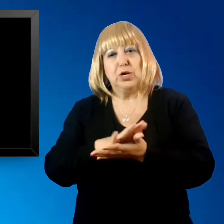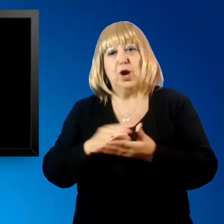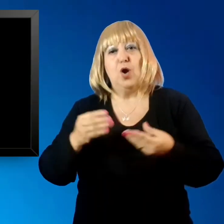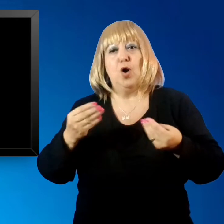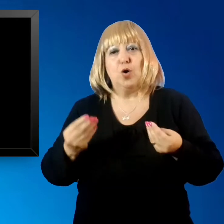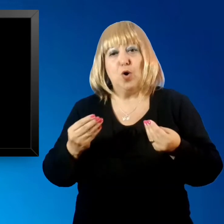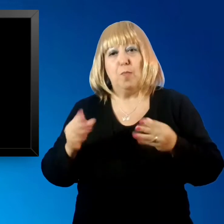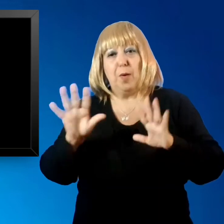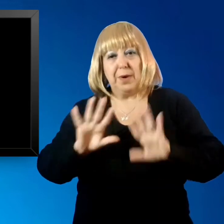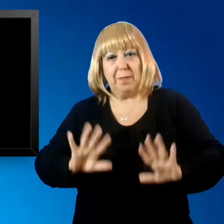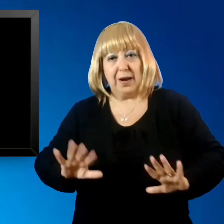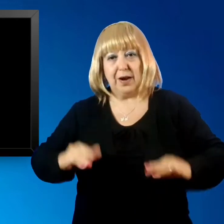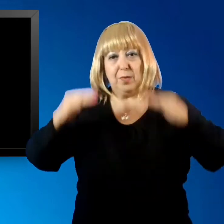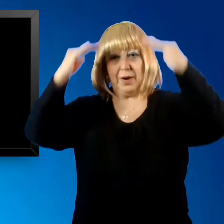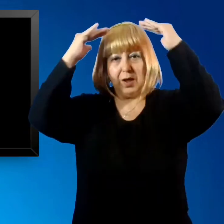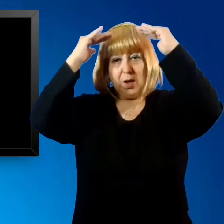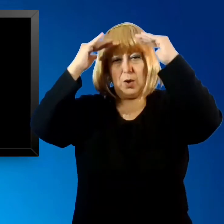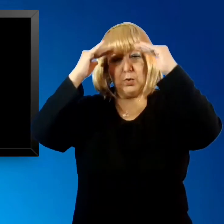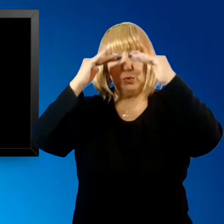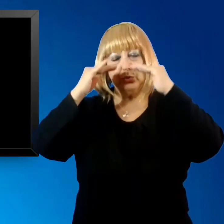Gracias. Gracias. Gracias. Gracias.